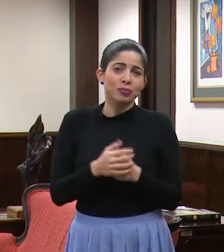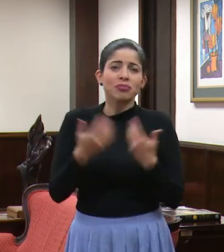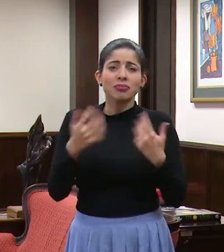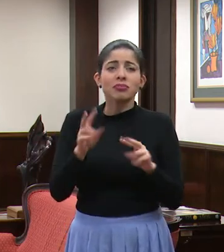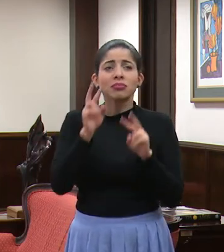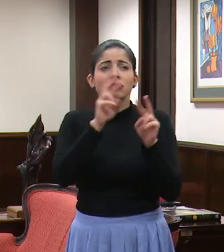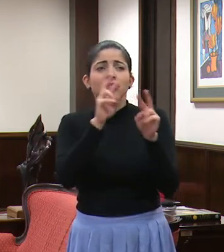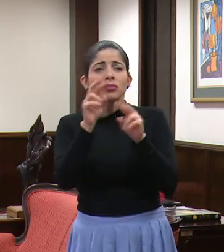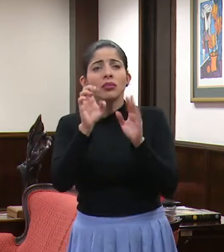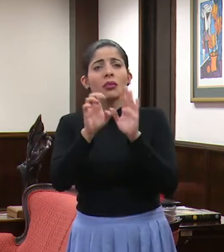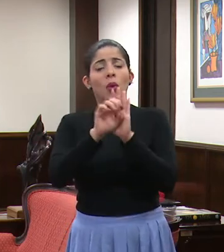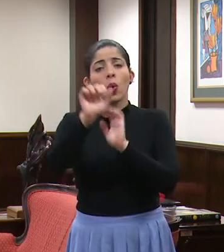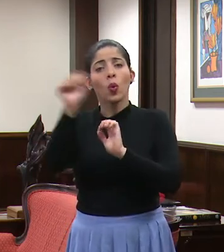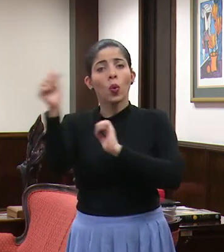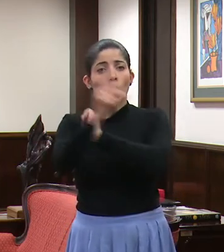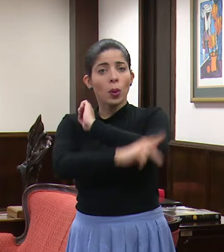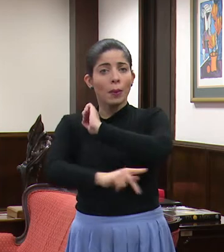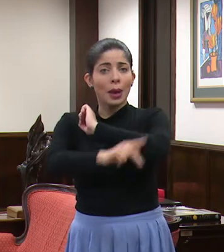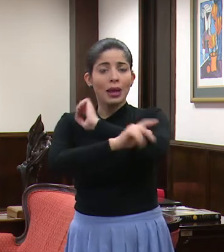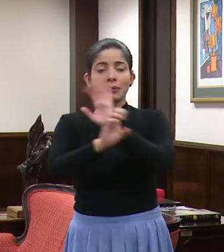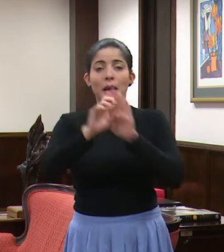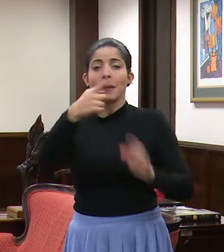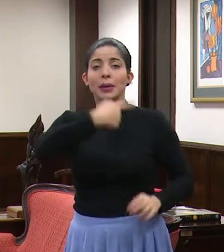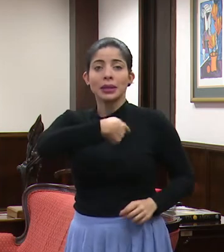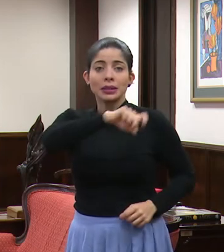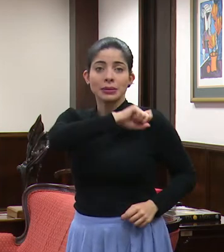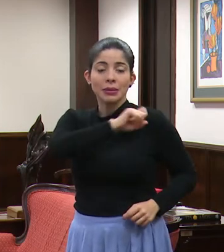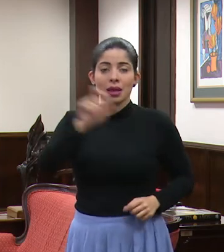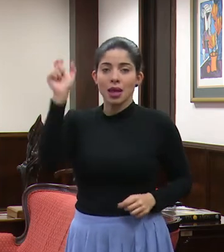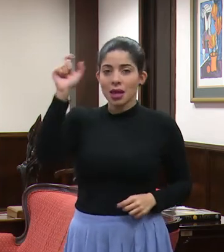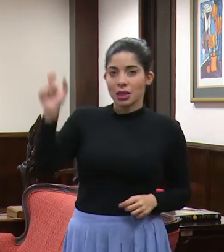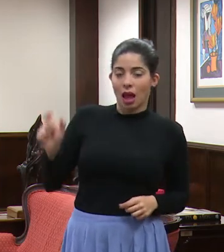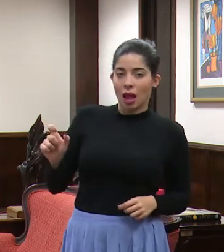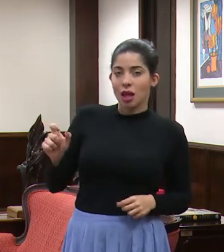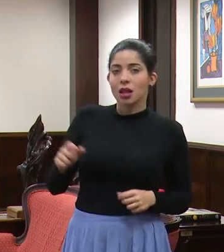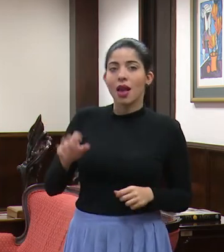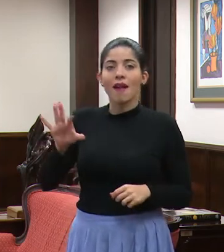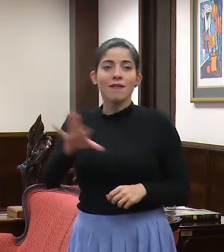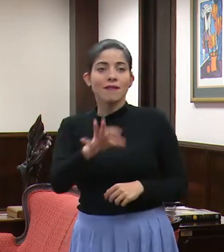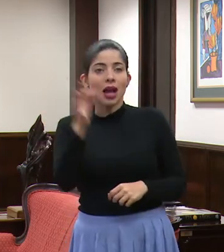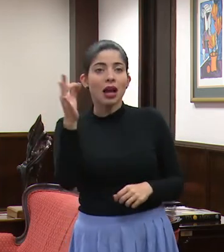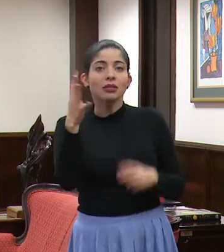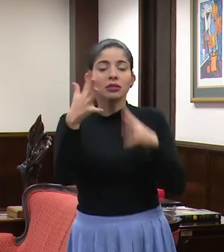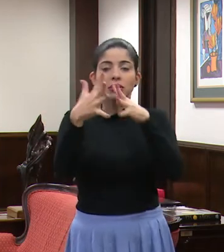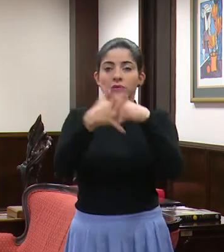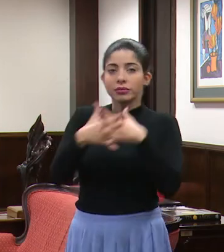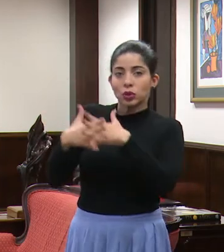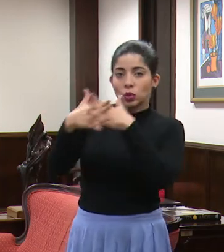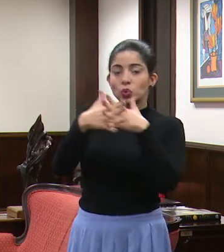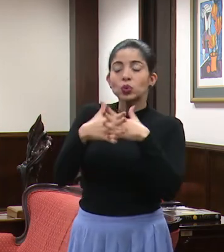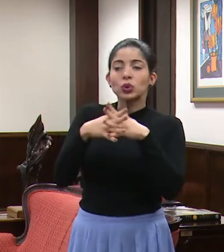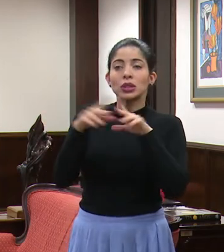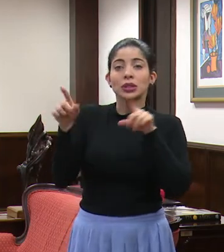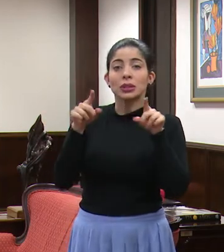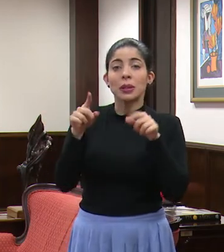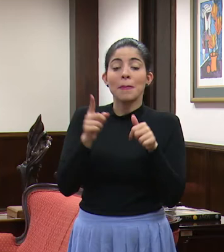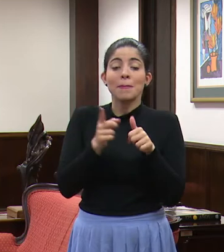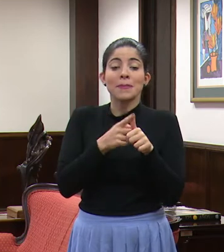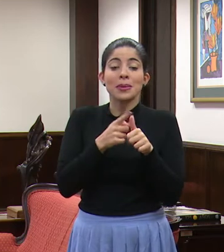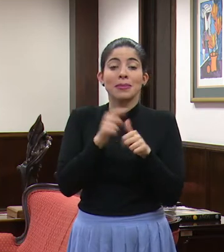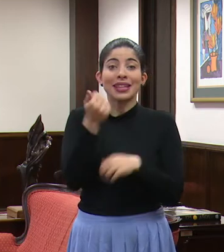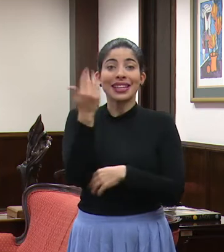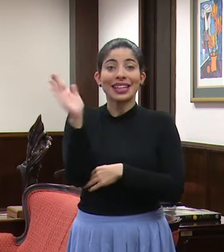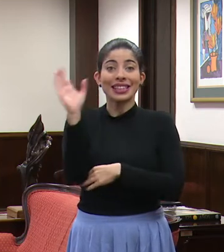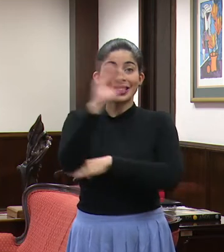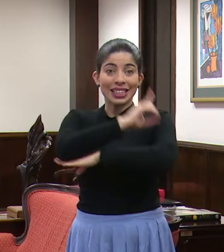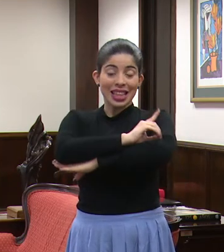Hemos visto, por ejemplo, en otros países como España, Italia, Francia, Estados Unidos, que los primeros, la primera